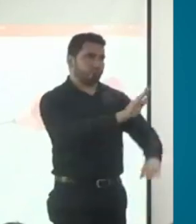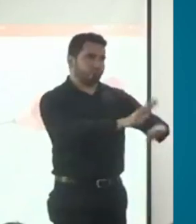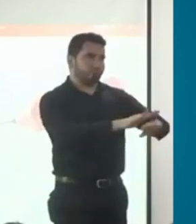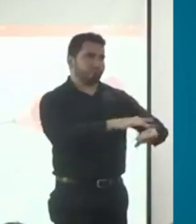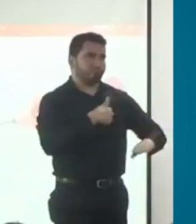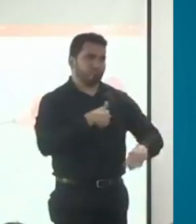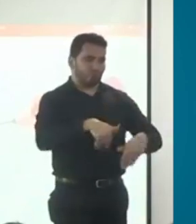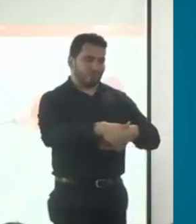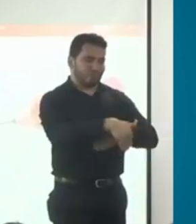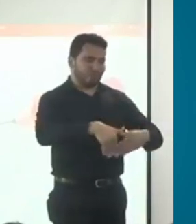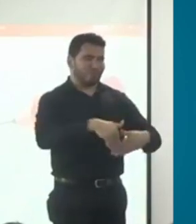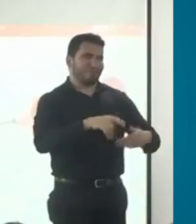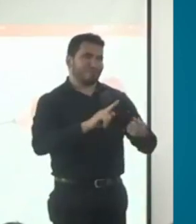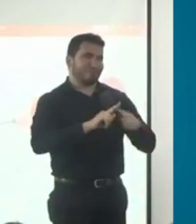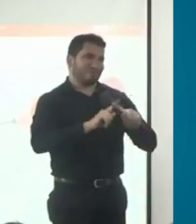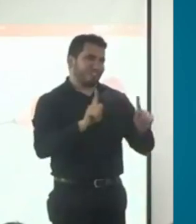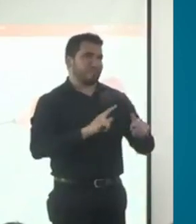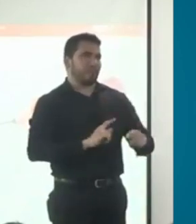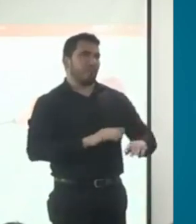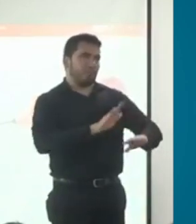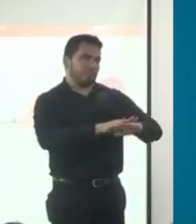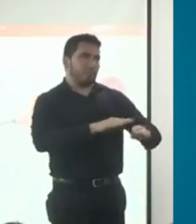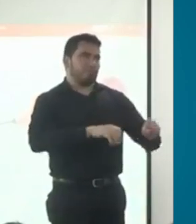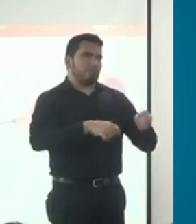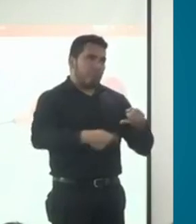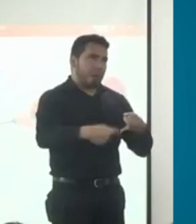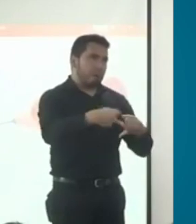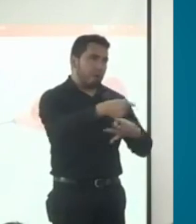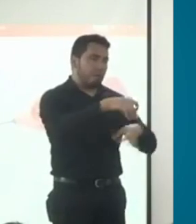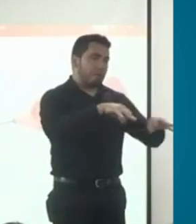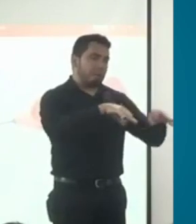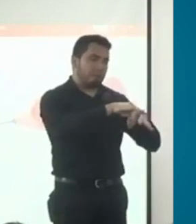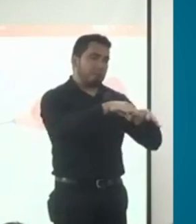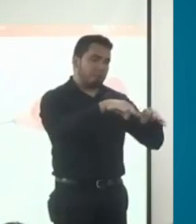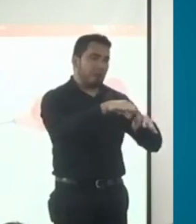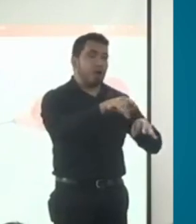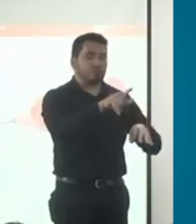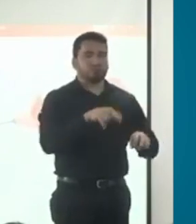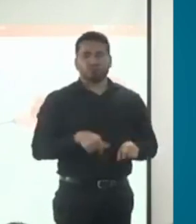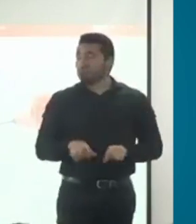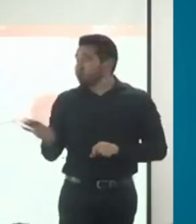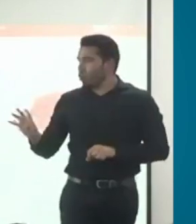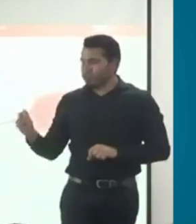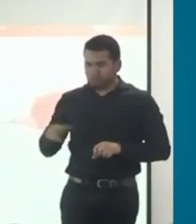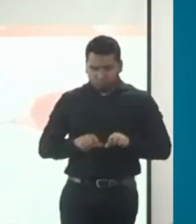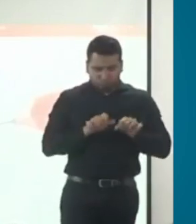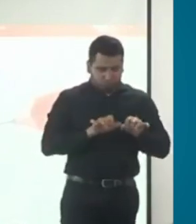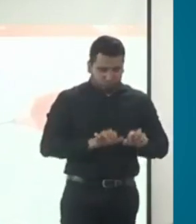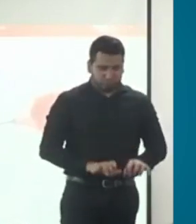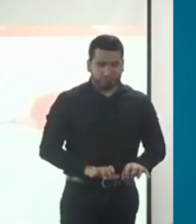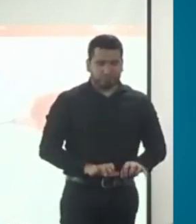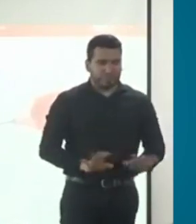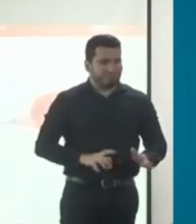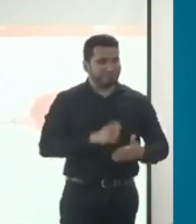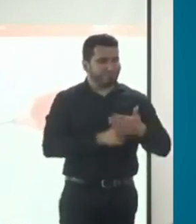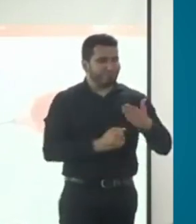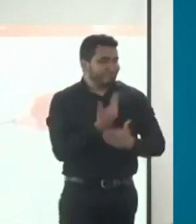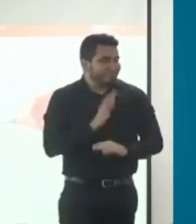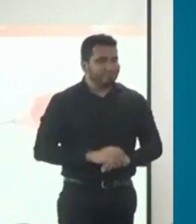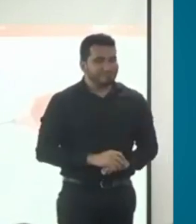información distinta a la de la valoración disciplinaria. Cambio de residencia, estado civil, o no cumpleaños